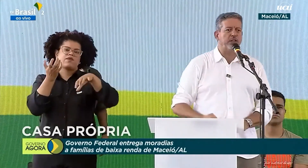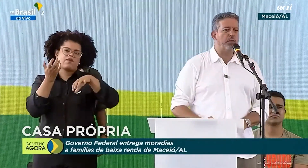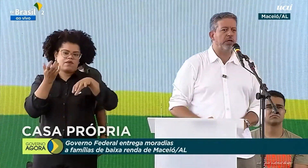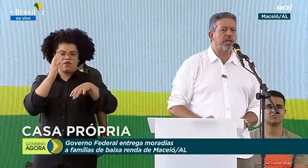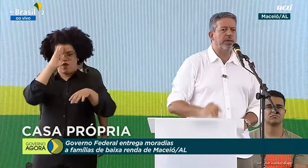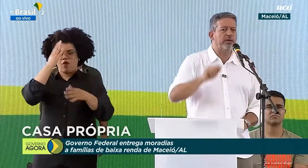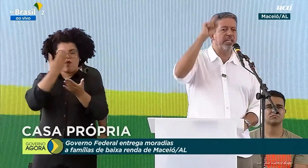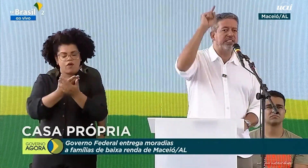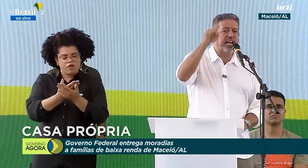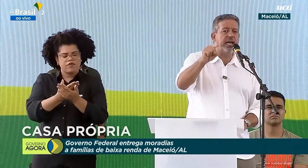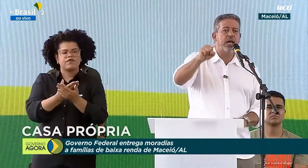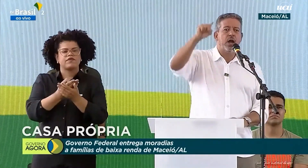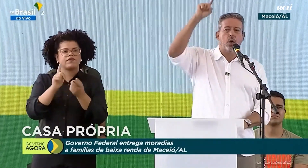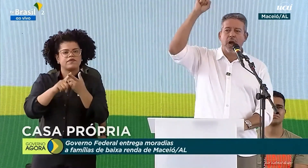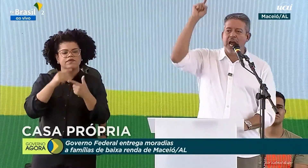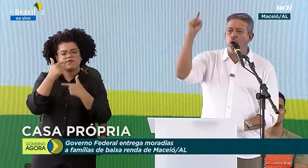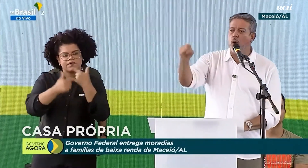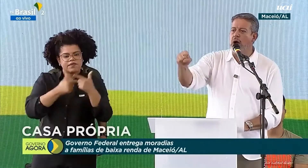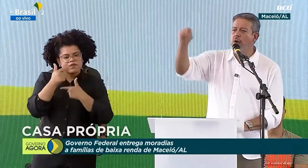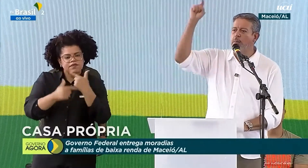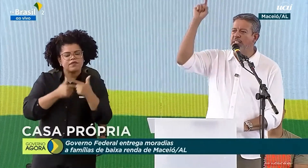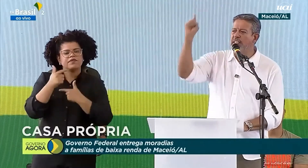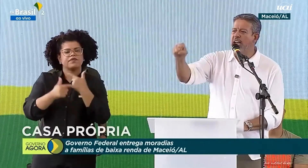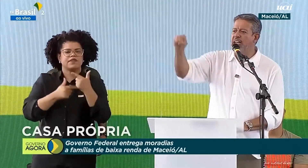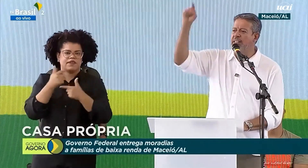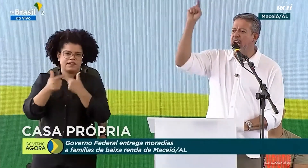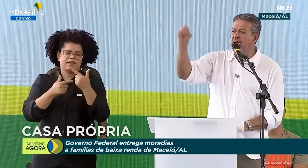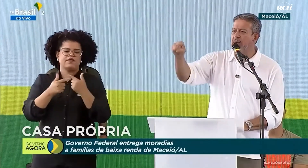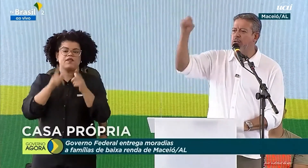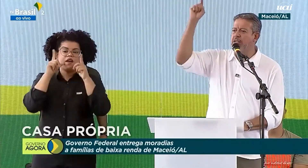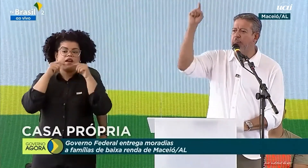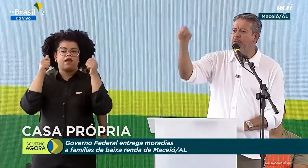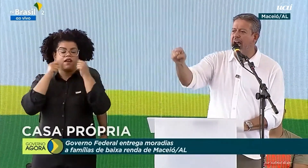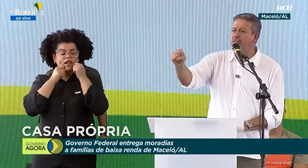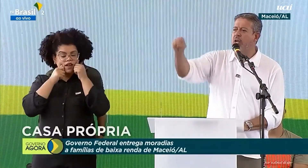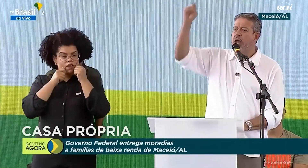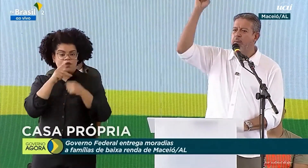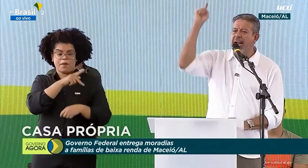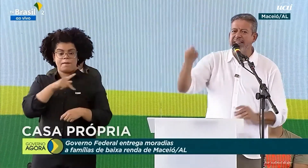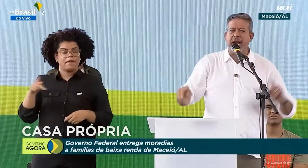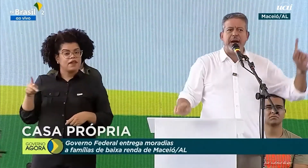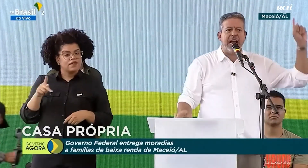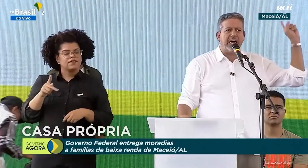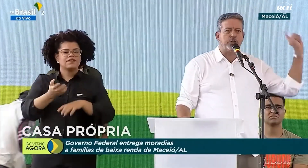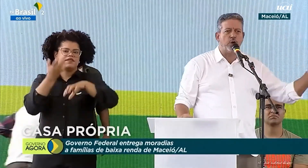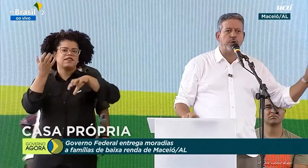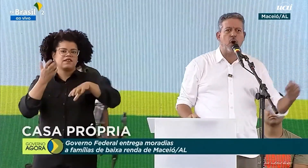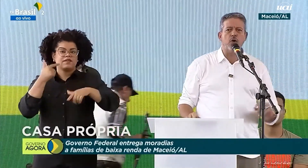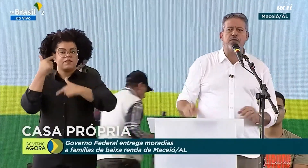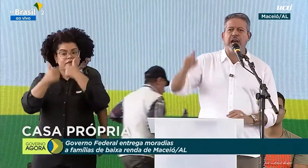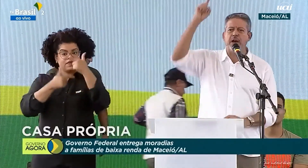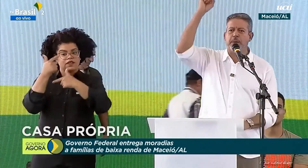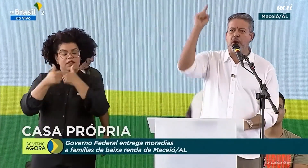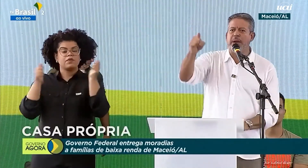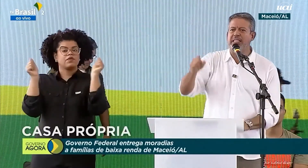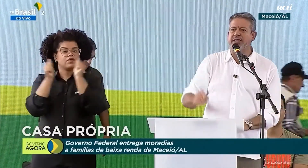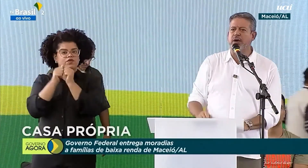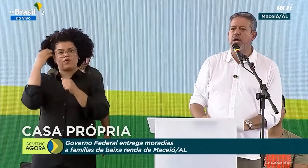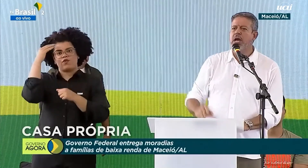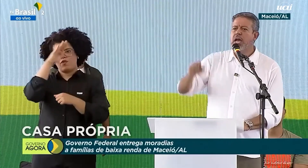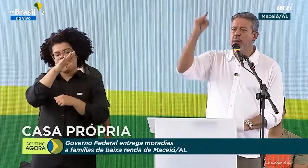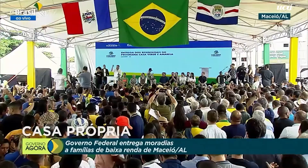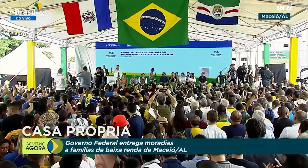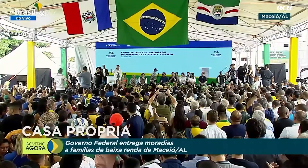confiança dos meus amigos em ser o alagoano presidente da Câmara dos Deputados para trabalhar junto com o governo pelo